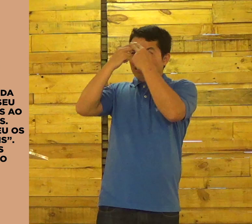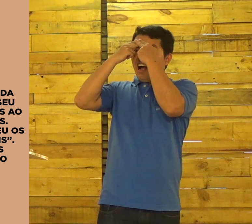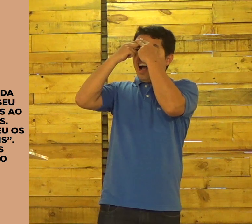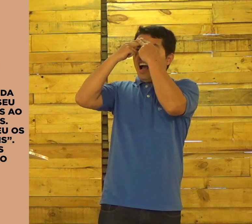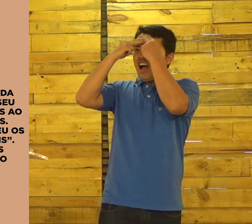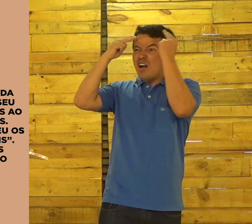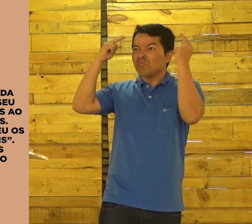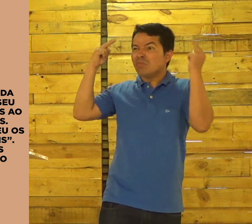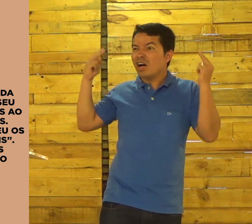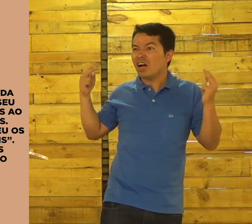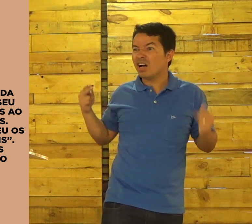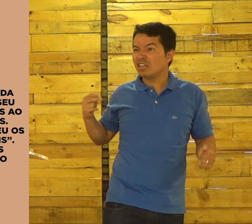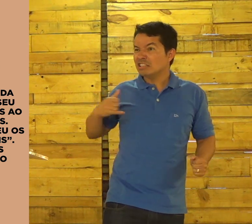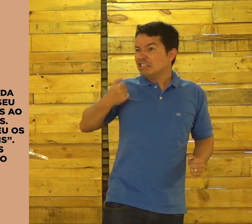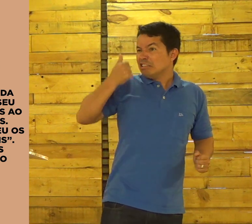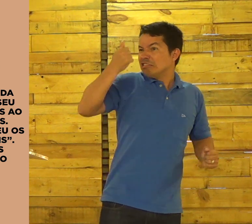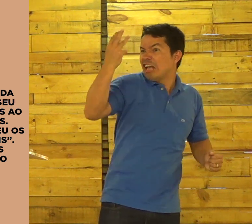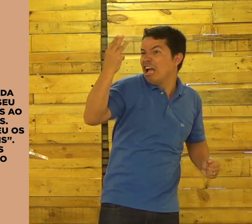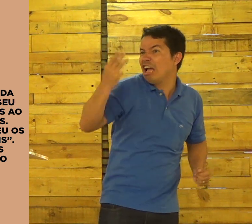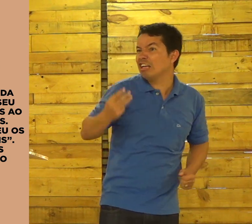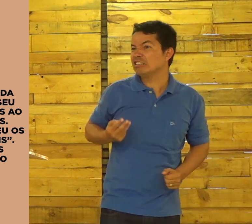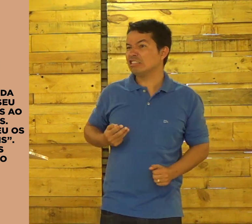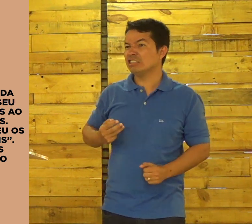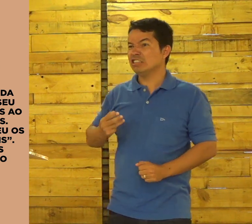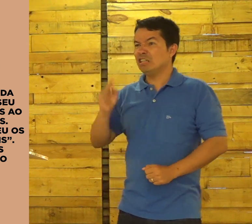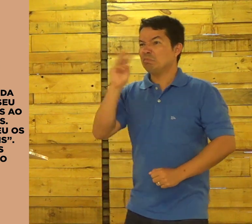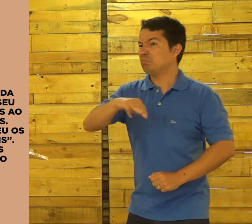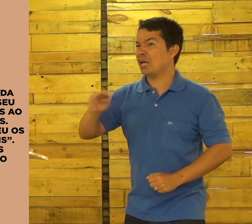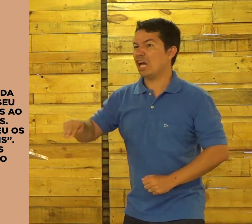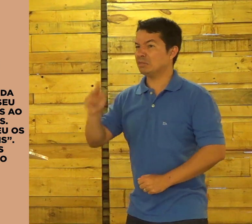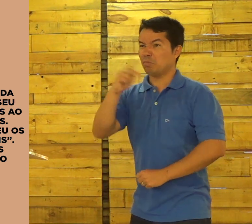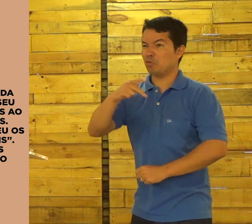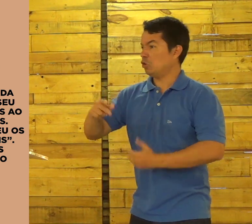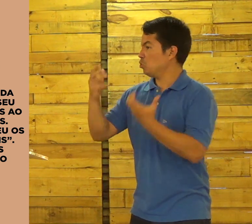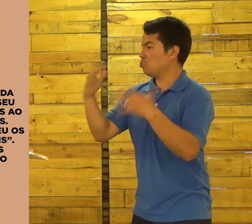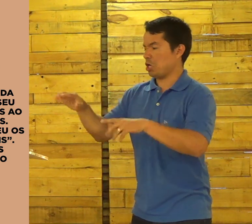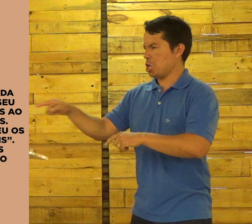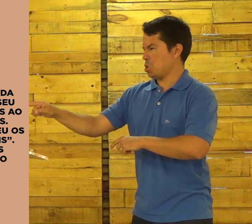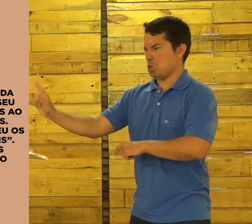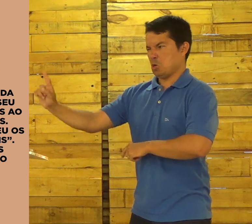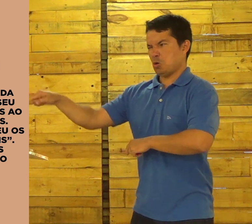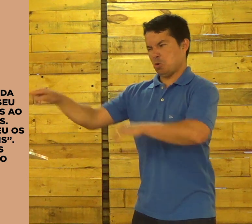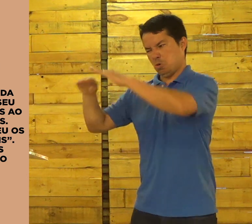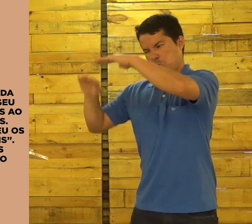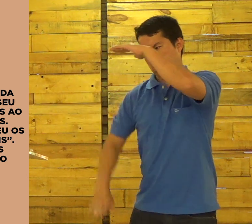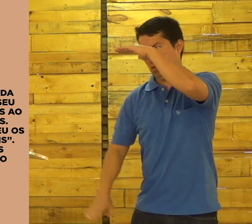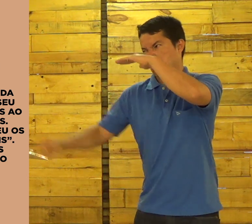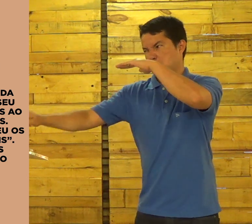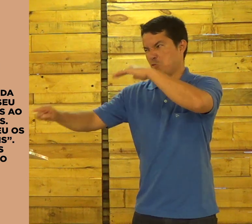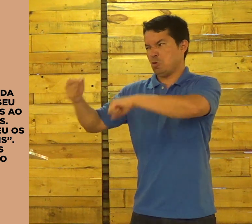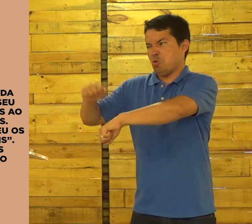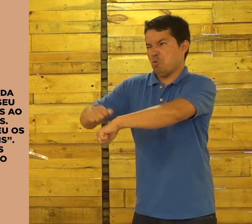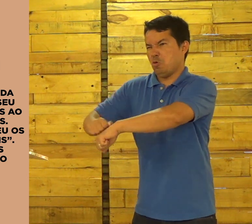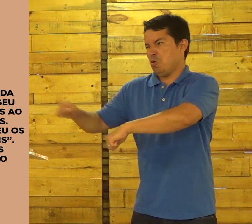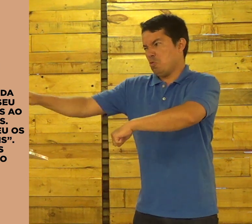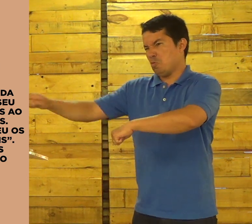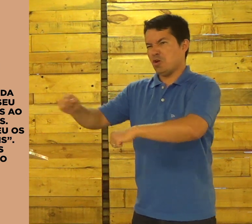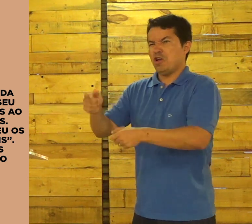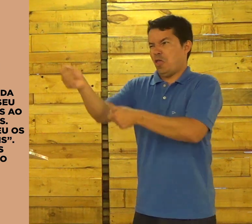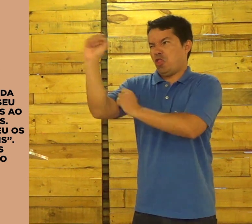lembraram do passado e foram curados de seu trauma da impressão. Não é quando os mestres não os aceitaram.